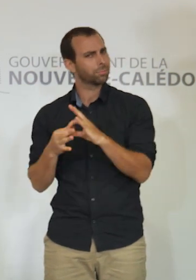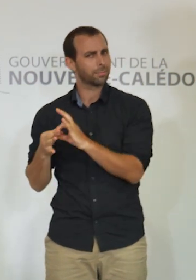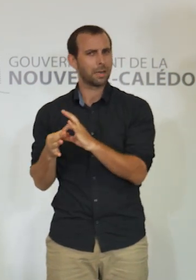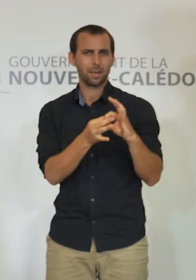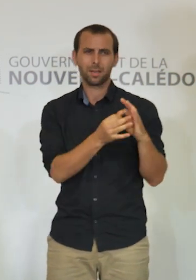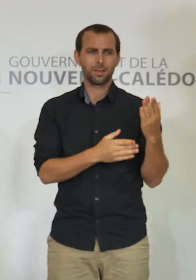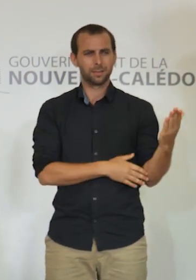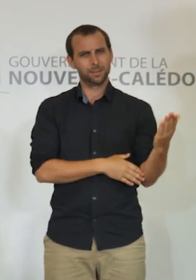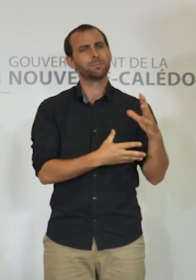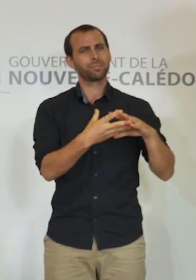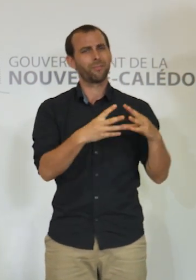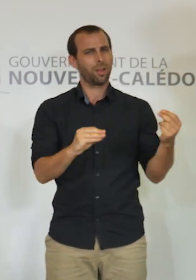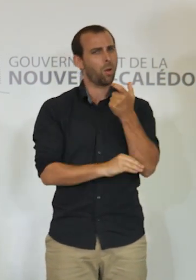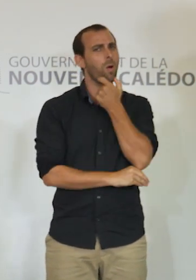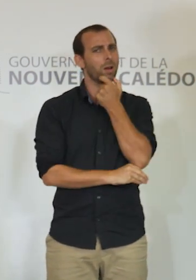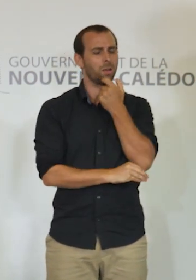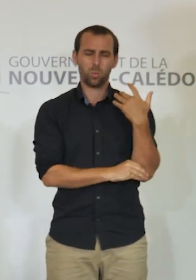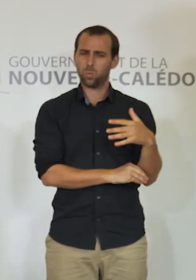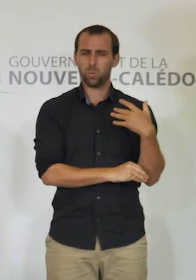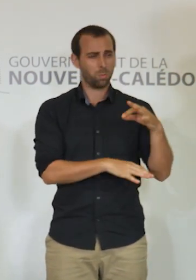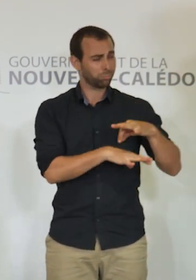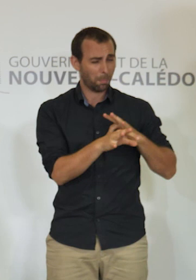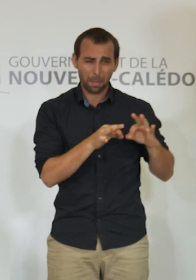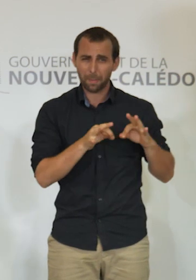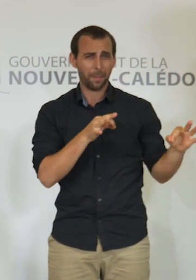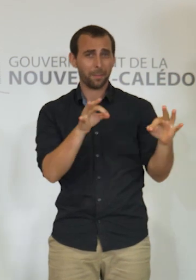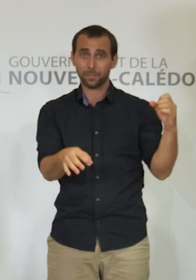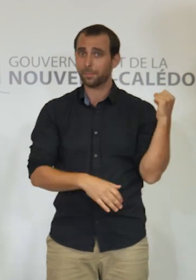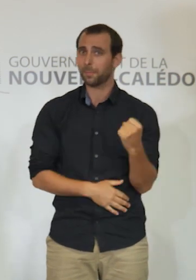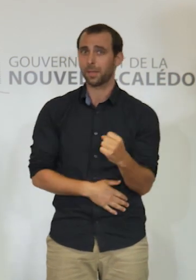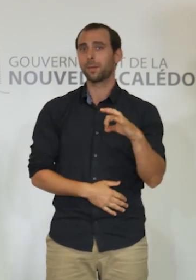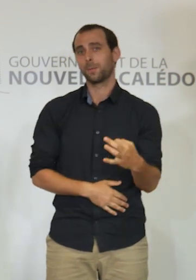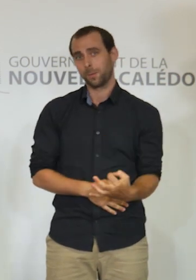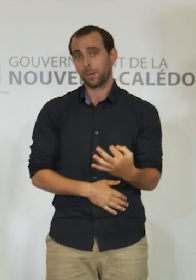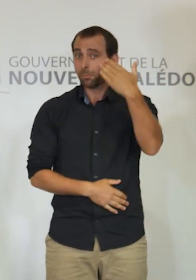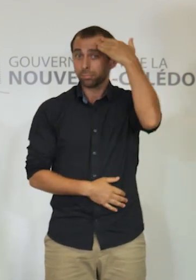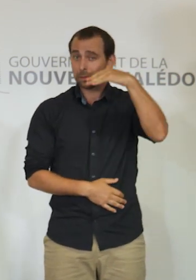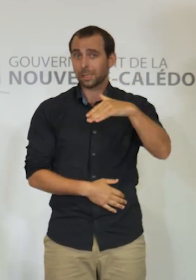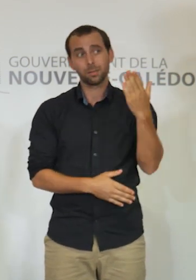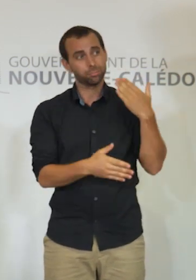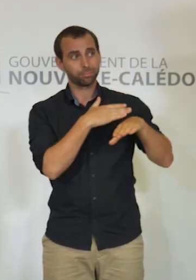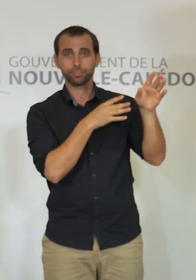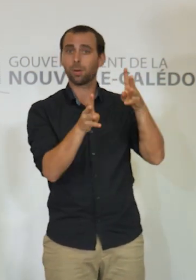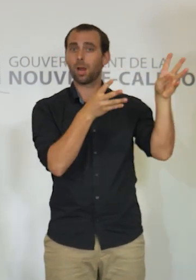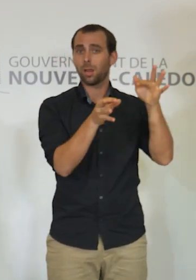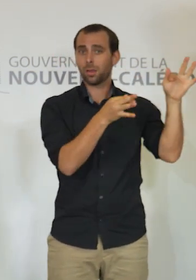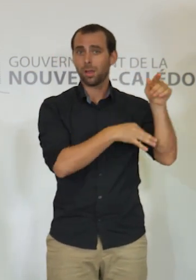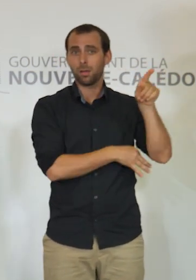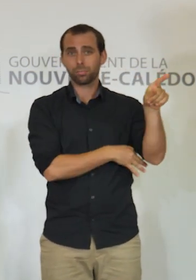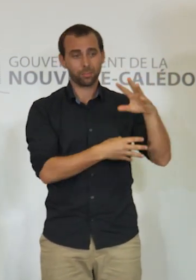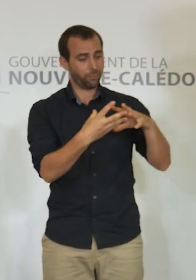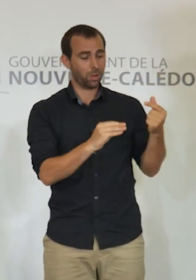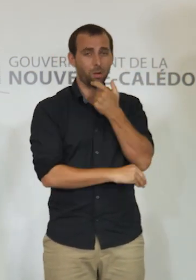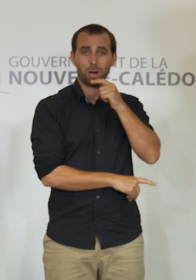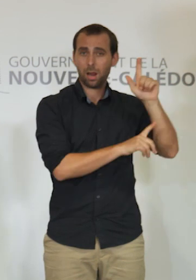contagiosité du variant anglais, qui est, on le sait, celui qui est présent à Wallis et Futuna et en Nouvelle-Calédonie.